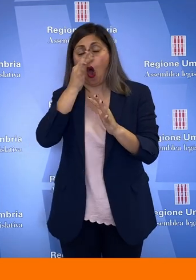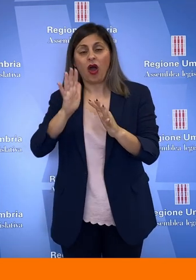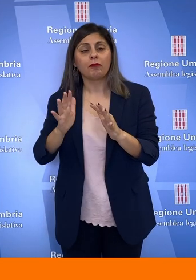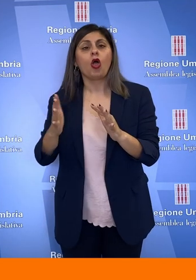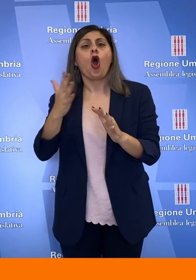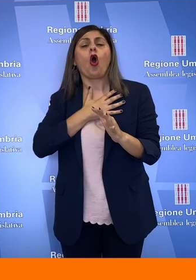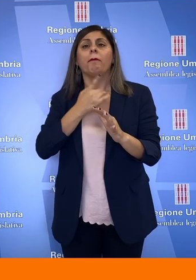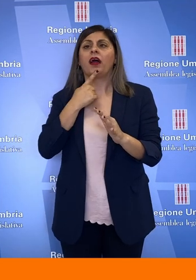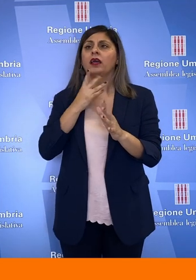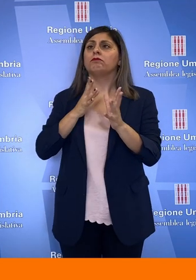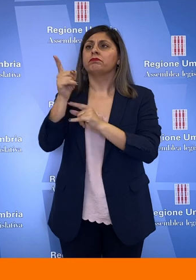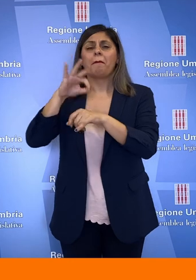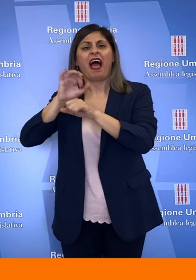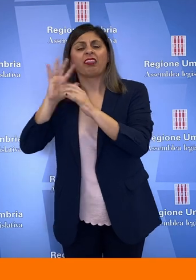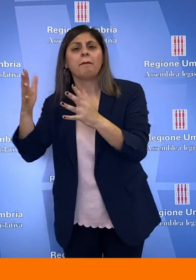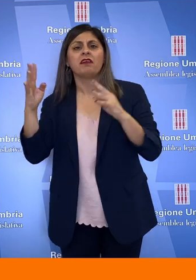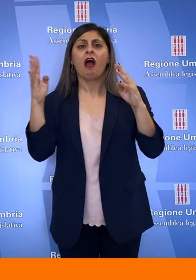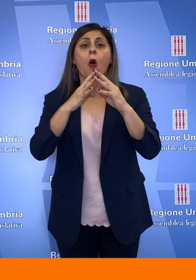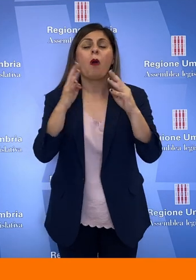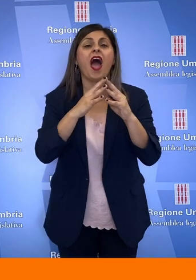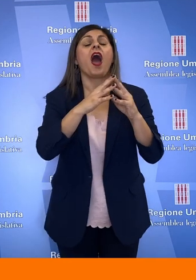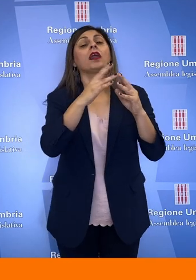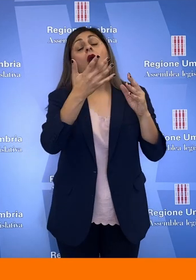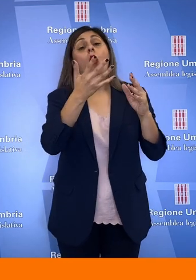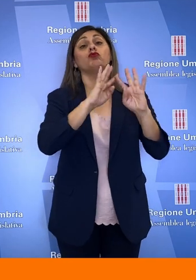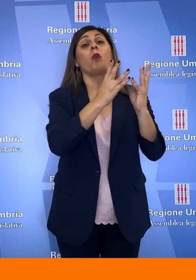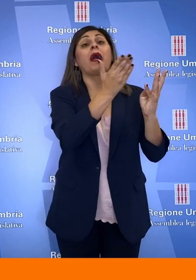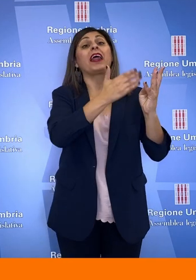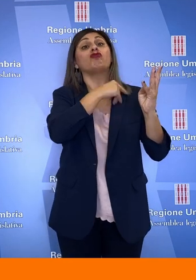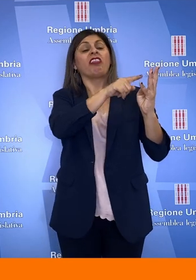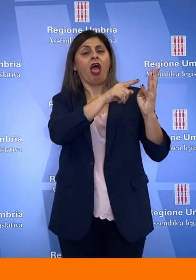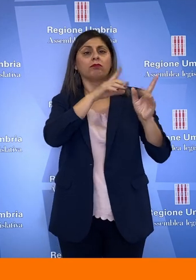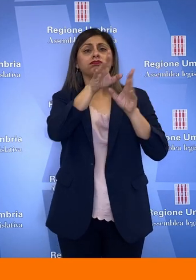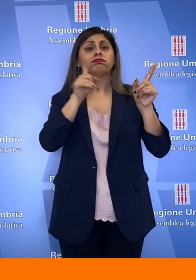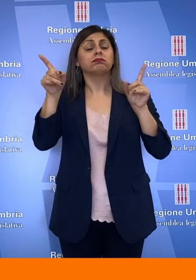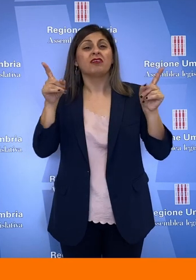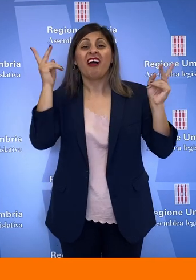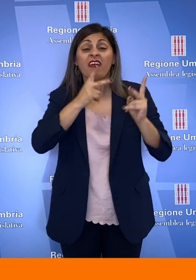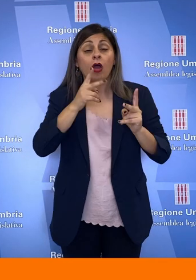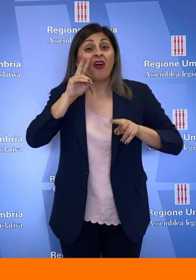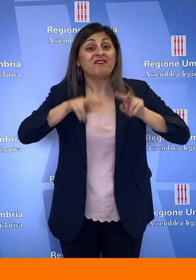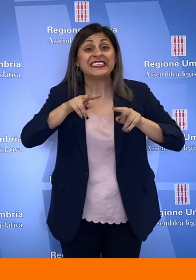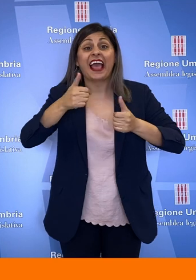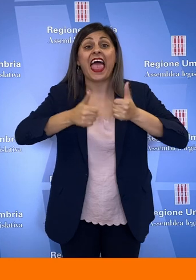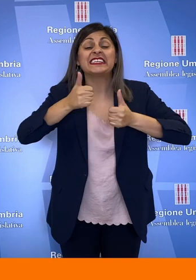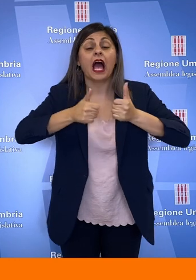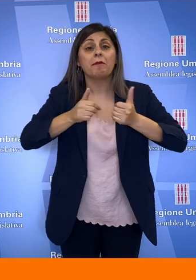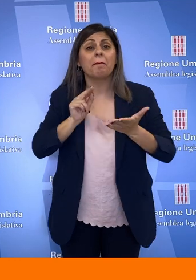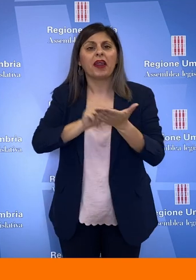addossate alla guerra, la pandemia, le giunte regionali precedenti. La realtà è che visite ed esami non sono prenotabili e gli